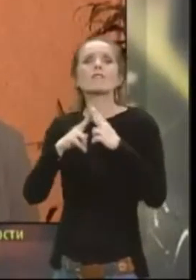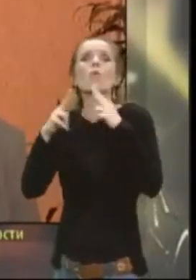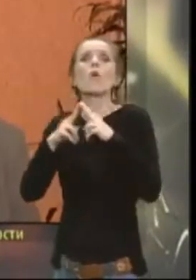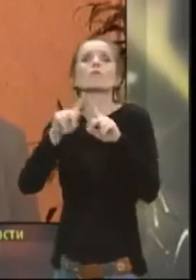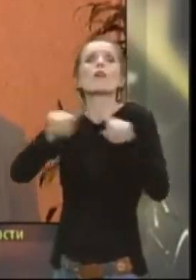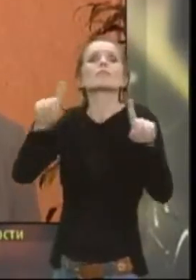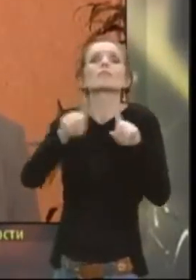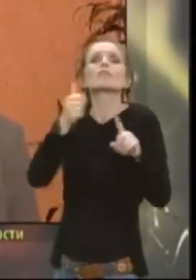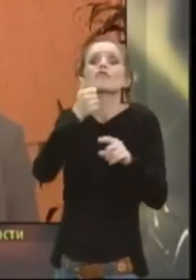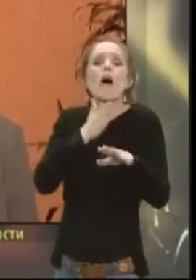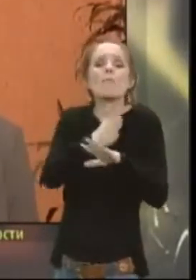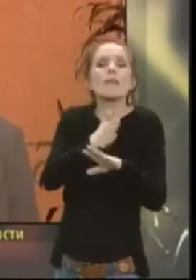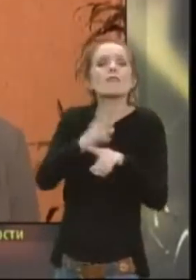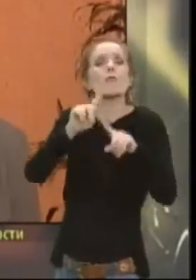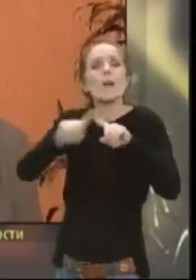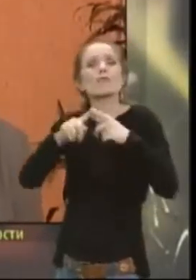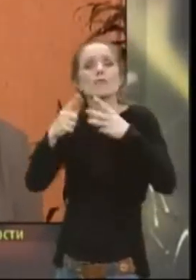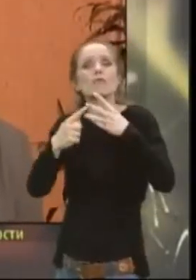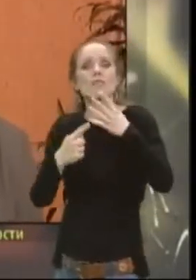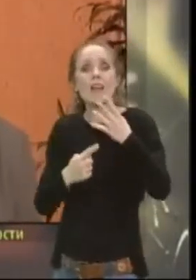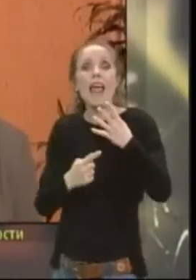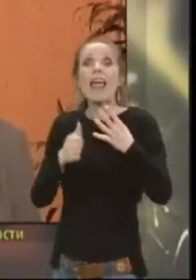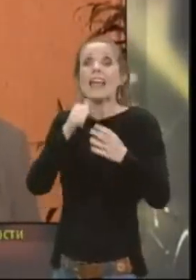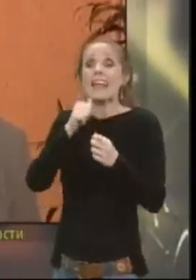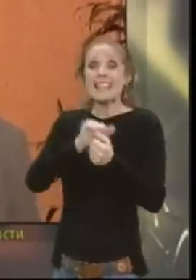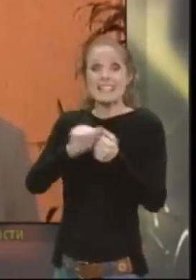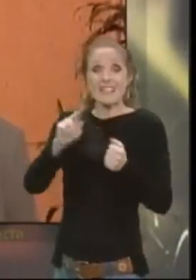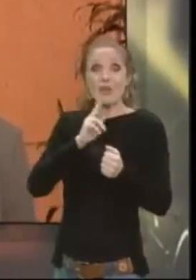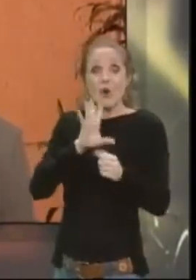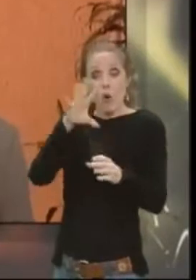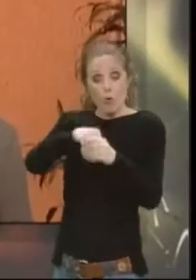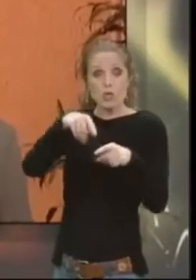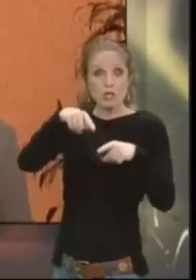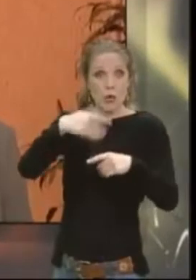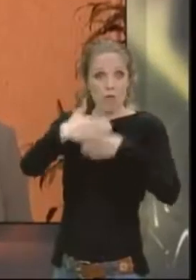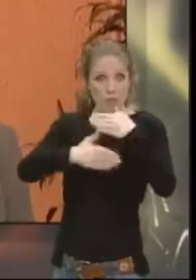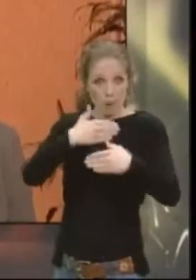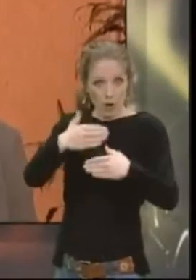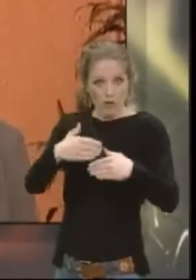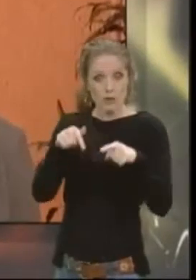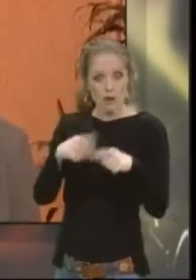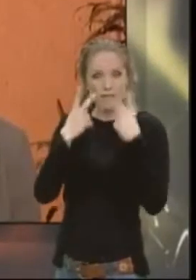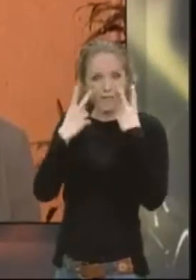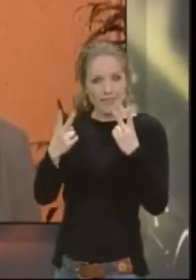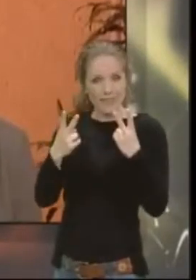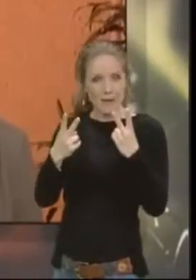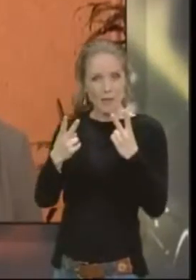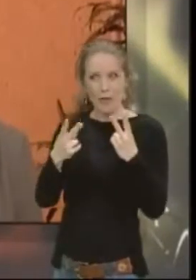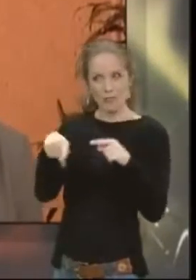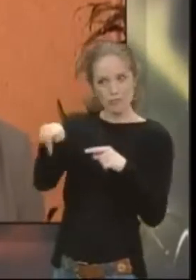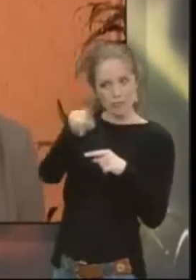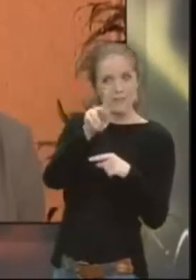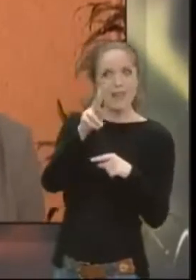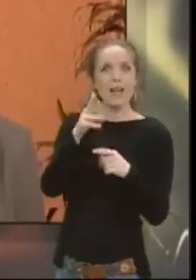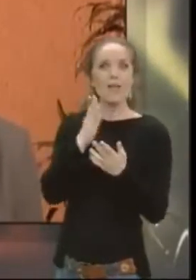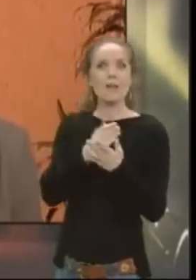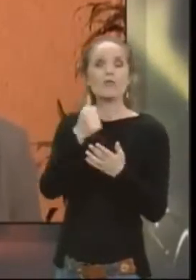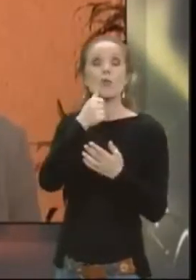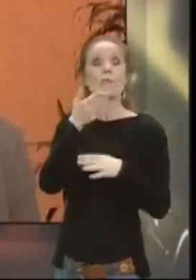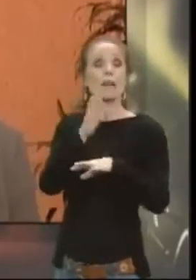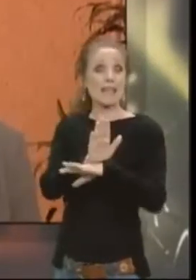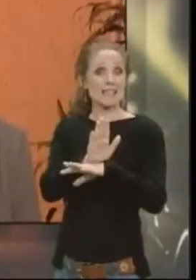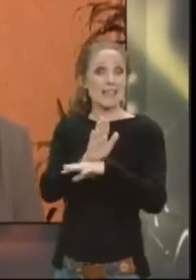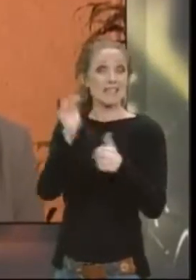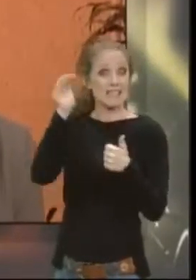pristupačnosti i to da se upoznaju svi oni koji učestvuju u ovom procesu. Ovde vidimo da imamo i predstavnike izvršne